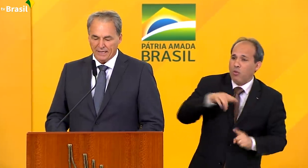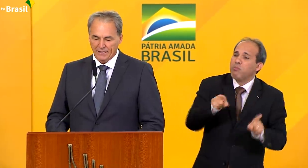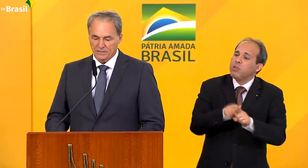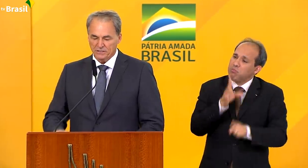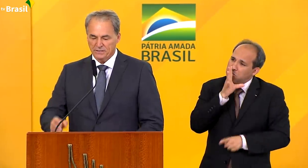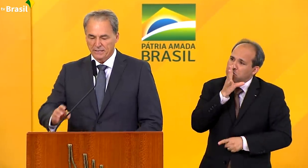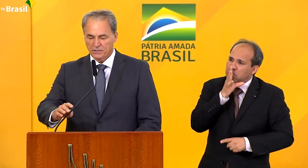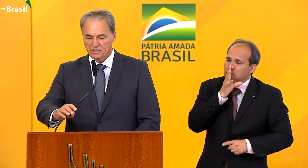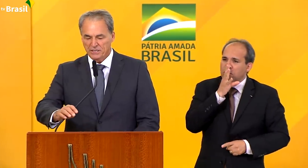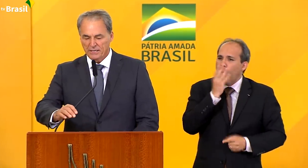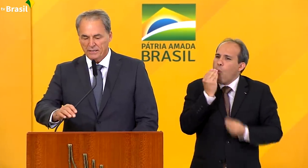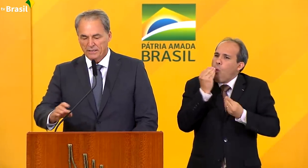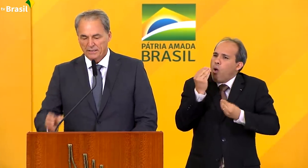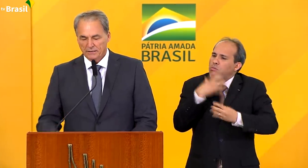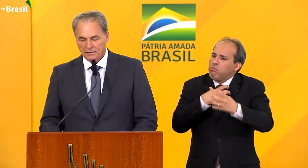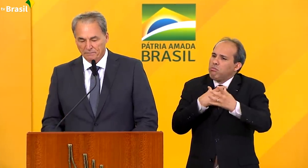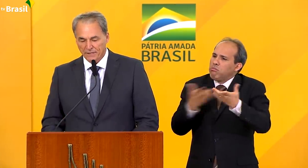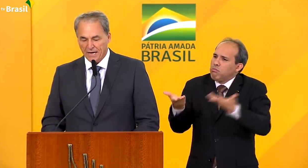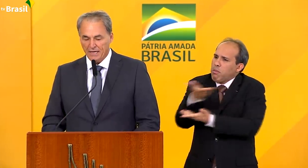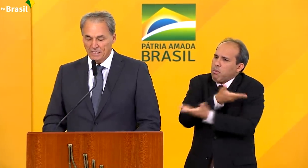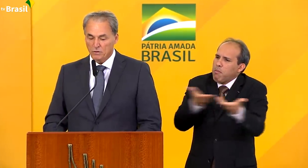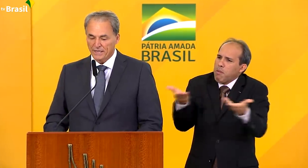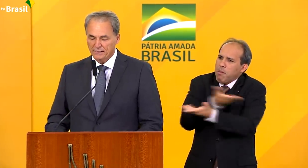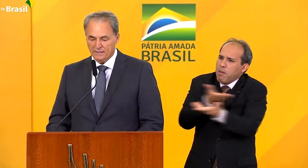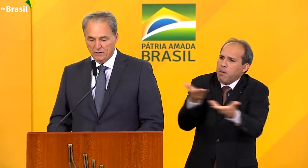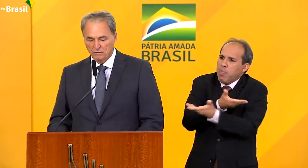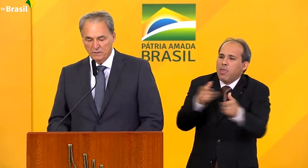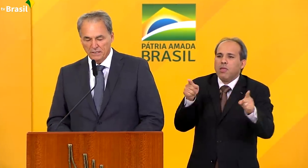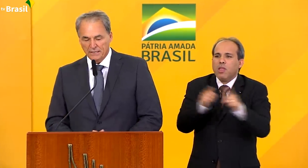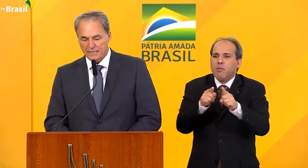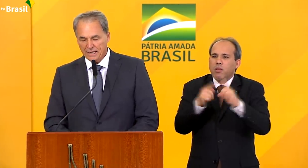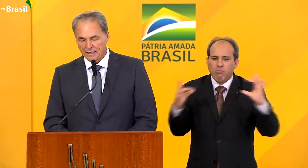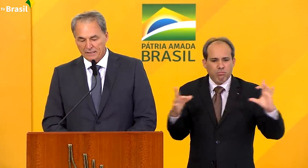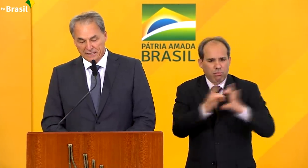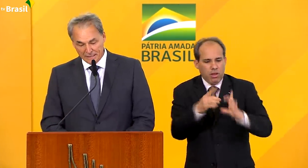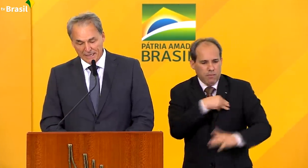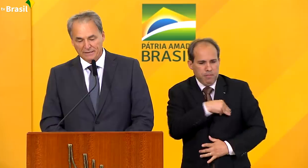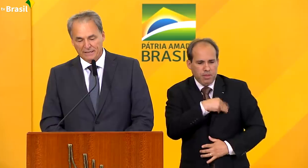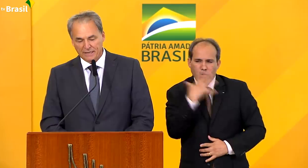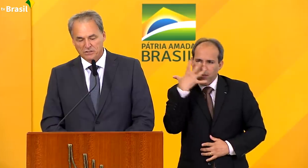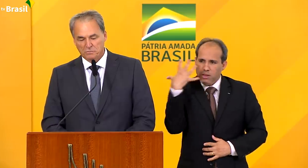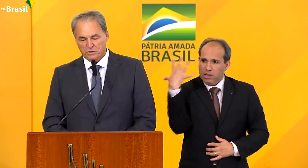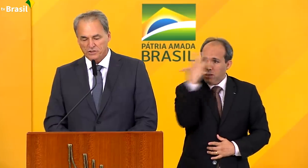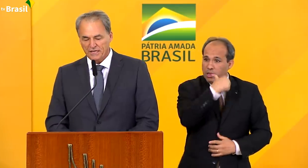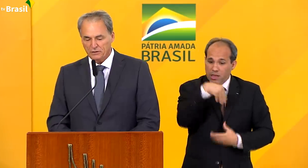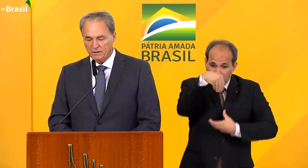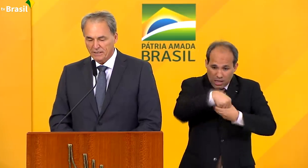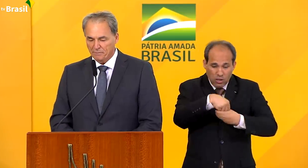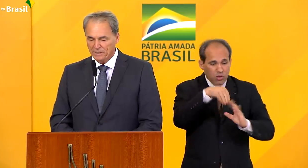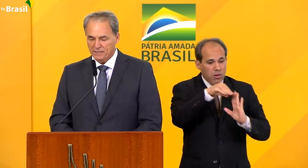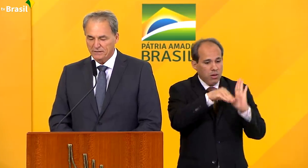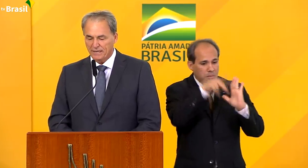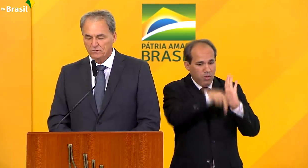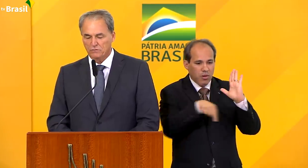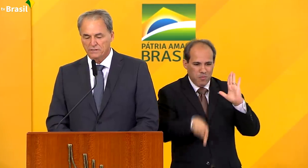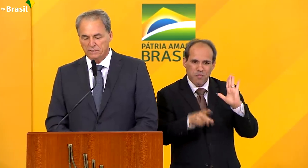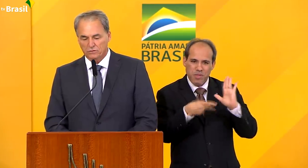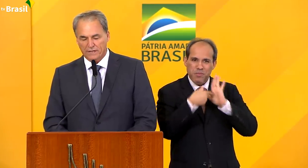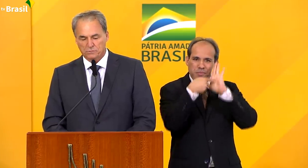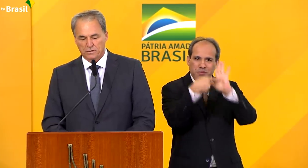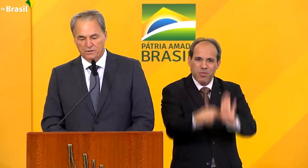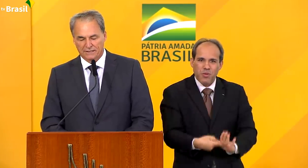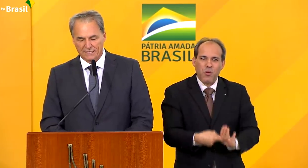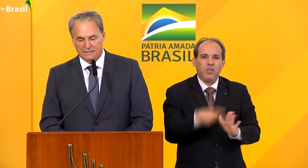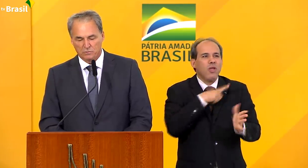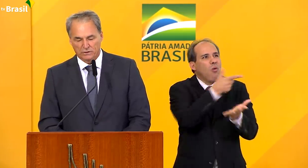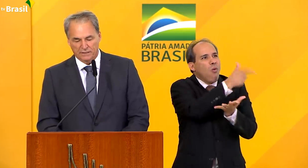a grande sinergia e conexão entre este projeto aqui apresentado com as